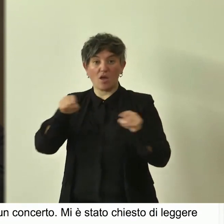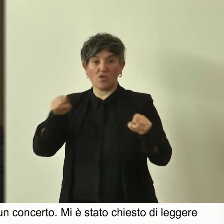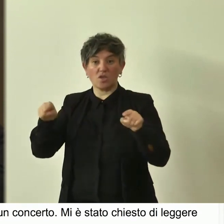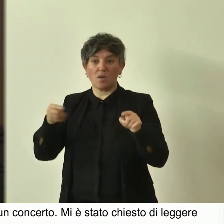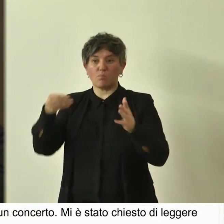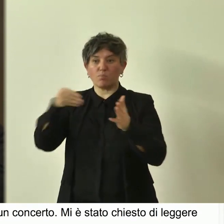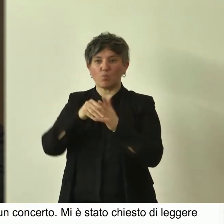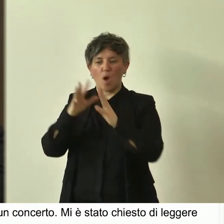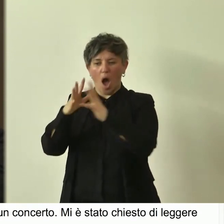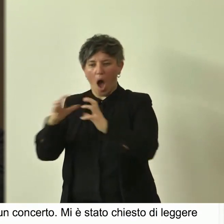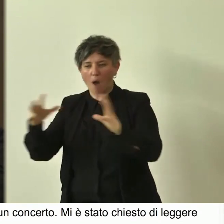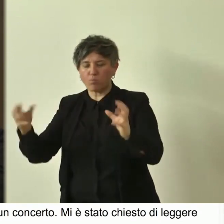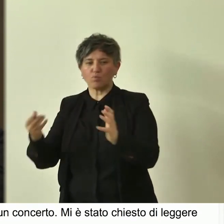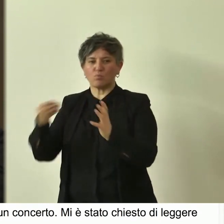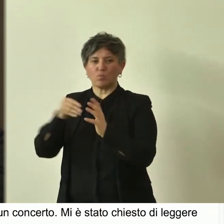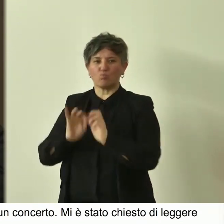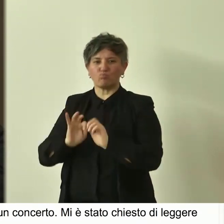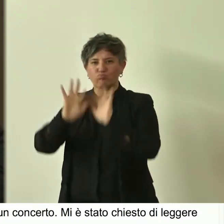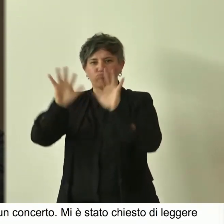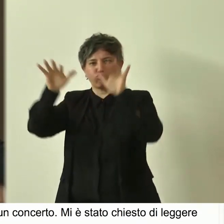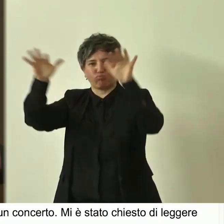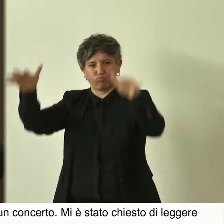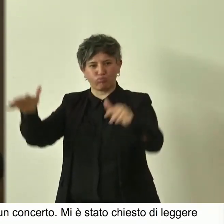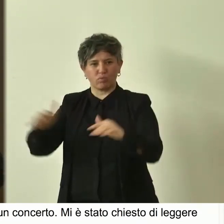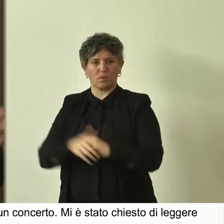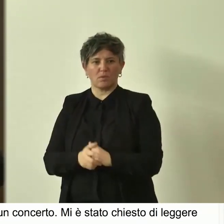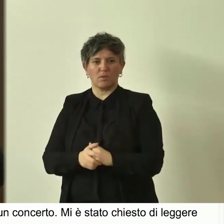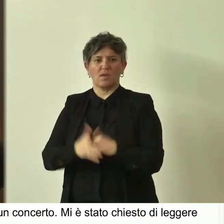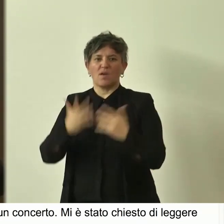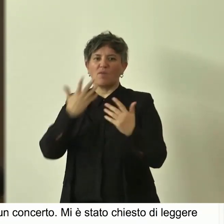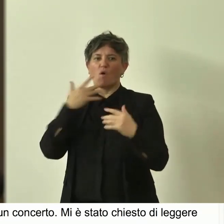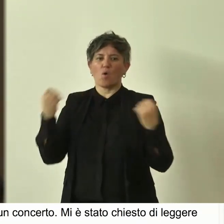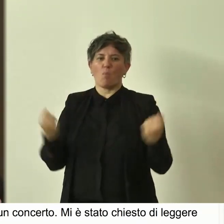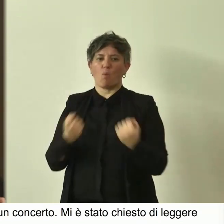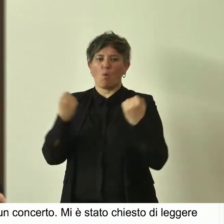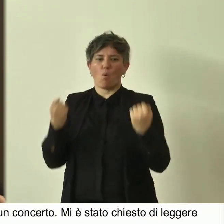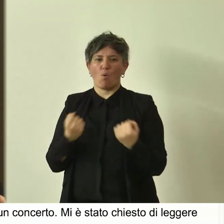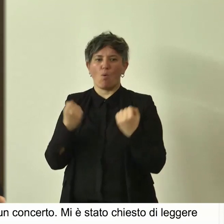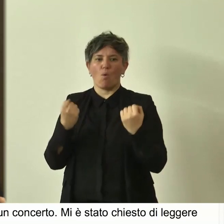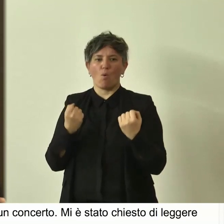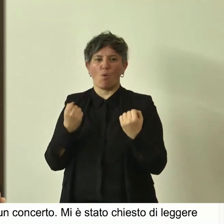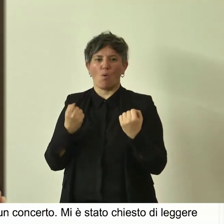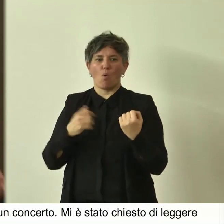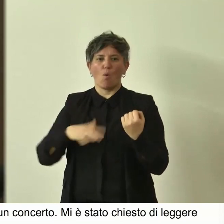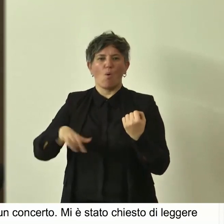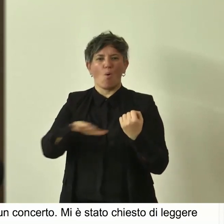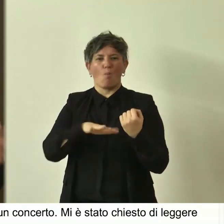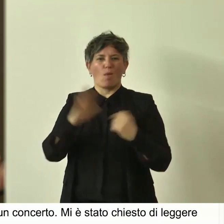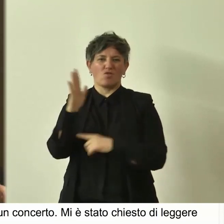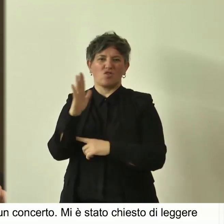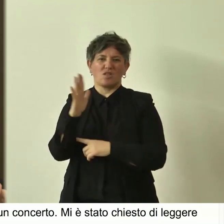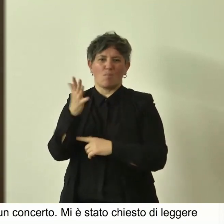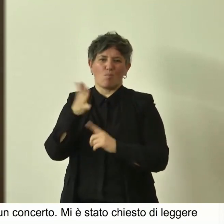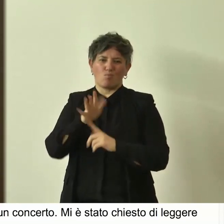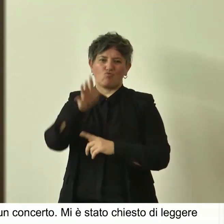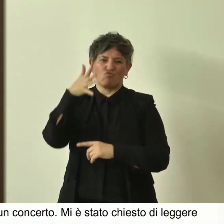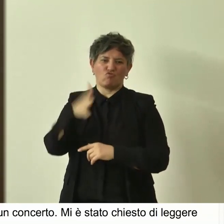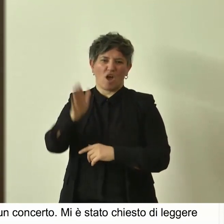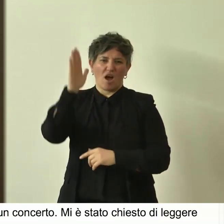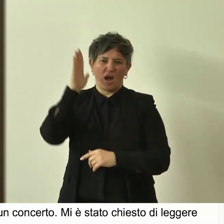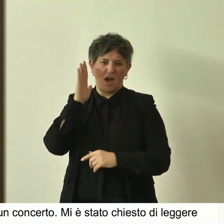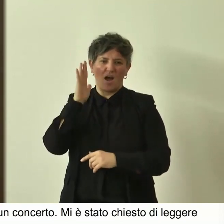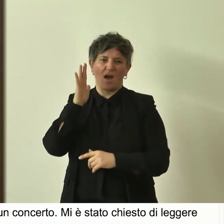rampicante come recita il sottotitolo. Ma non voglio farmi pubblicità anche perché a Bologna l'ho già presentata due volte, quindi basta e avanza.